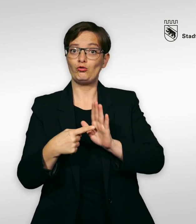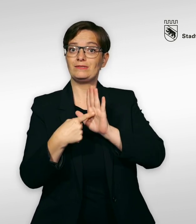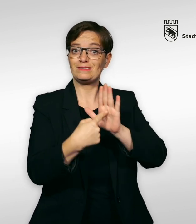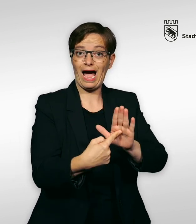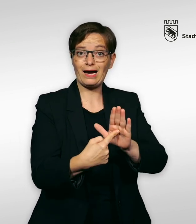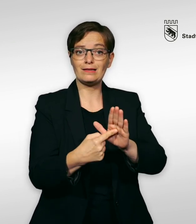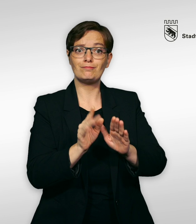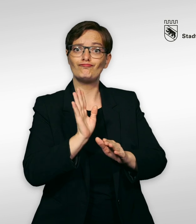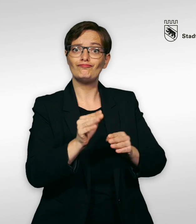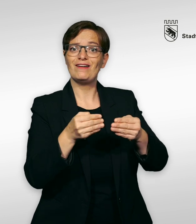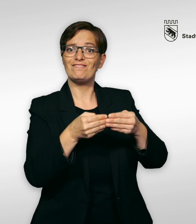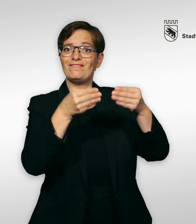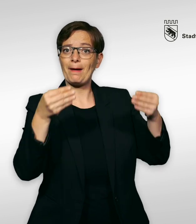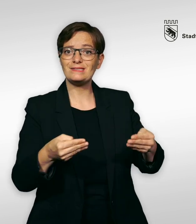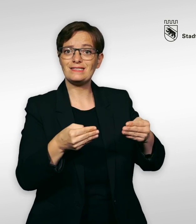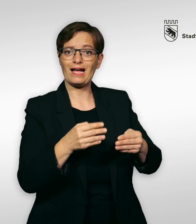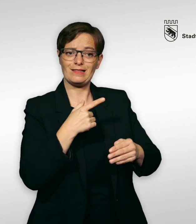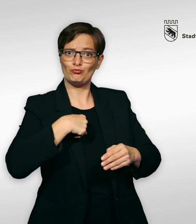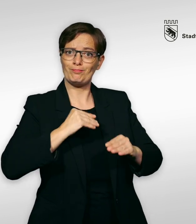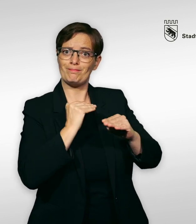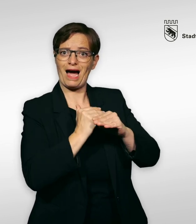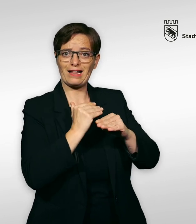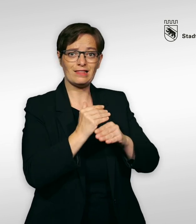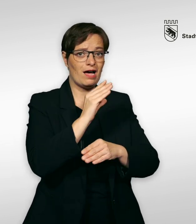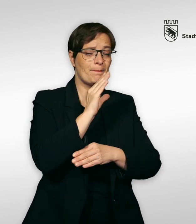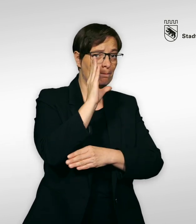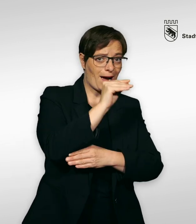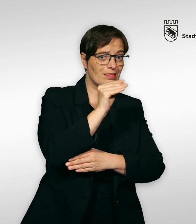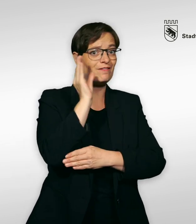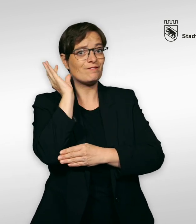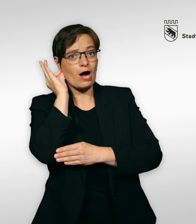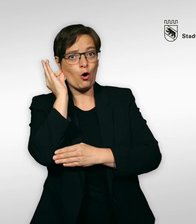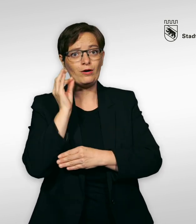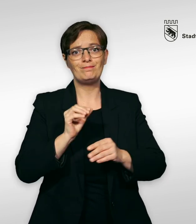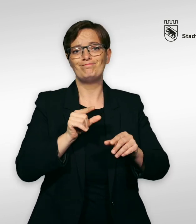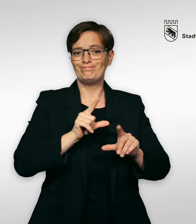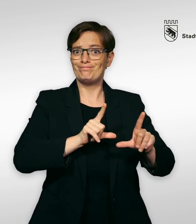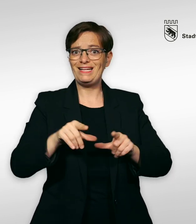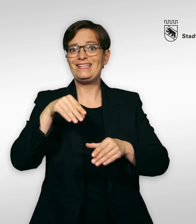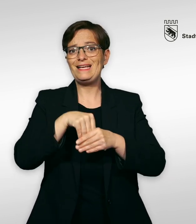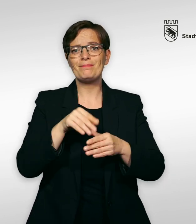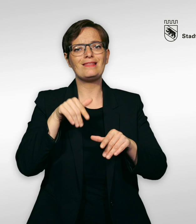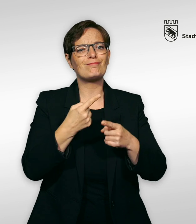Die Bilder bringen dich auf die Webseiten unserer Partnerinnen und Partner, welche die Infos zusammentragen und veröffentlichen.